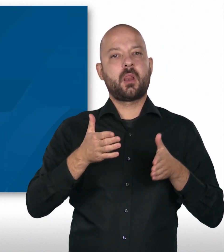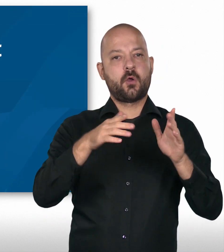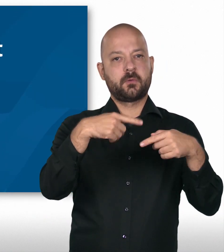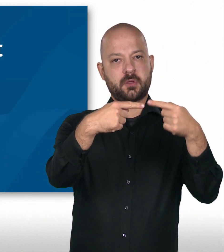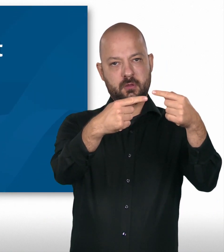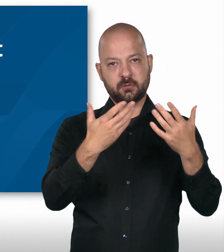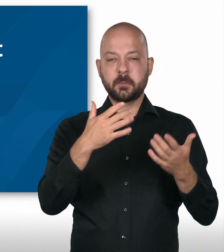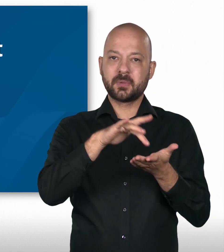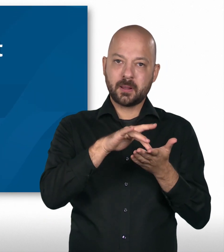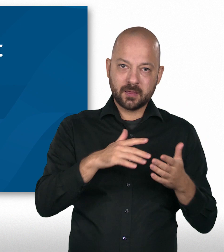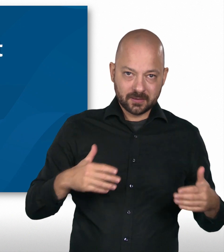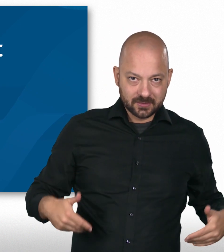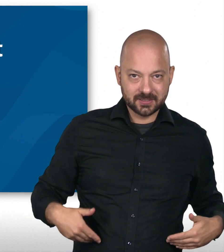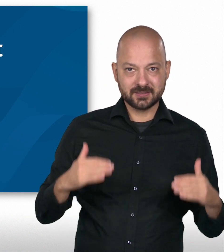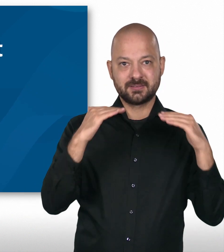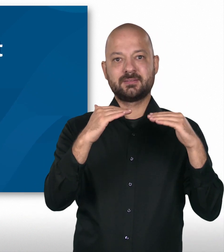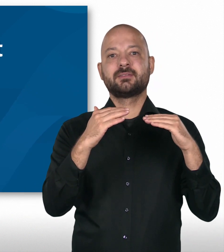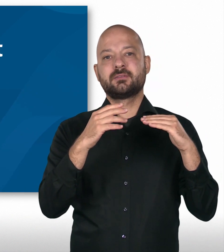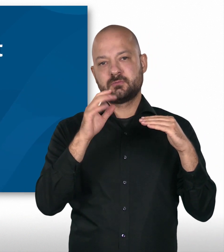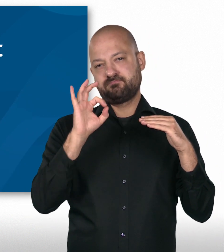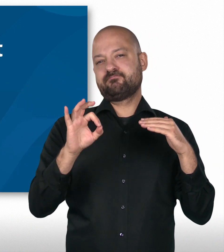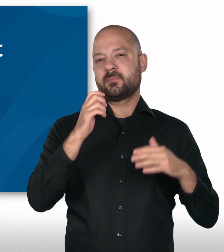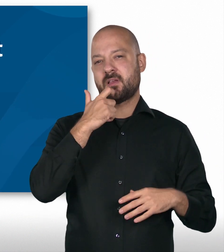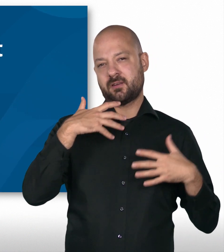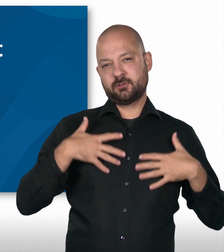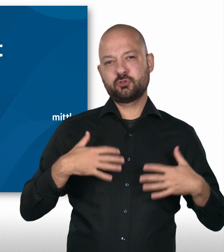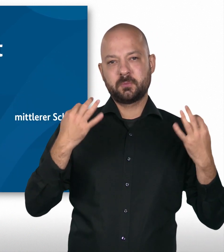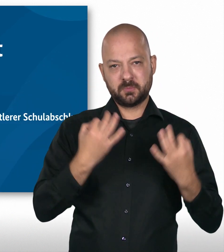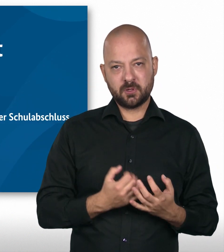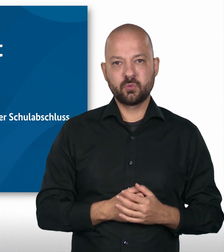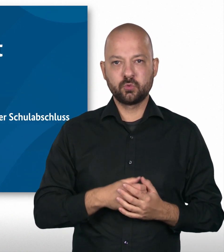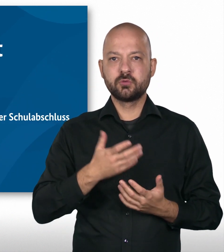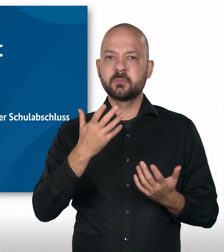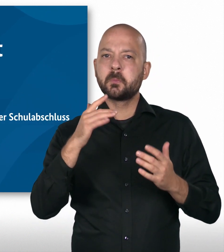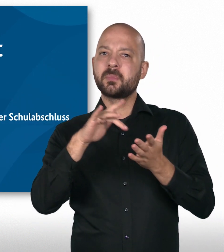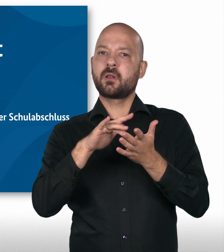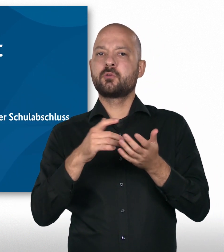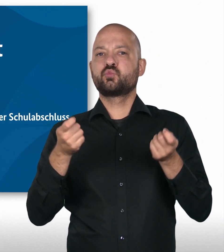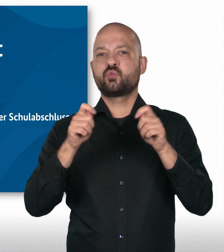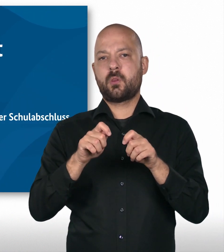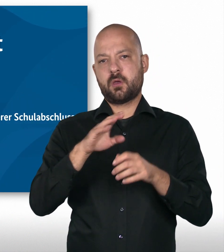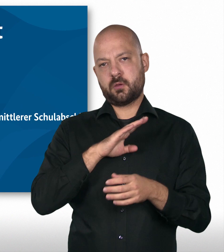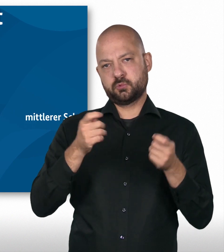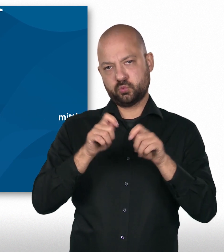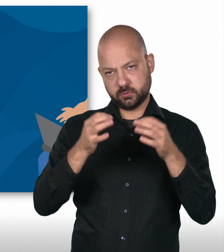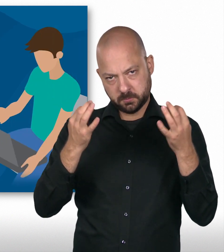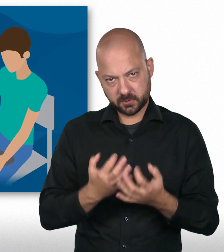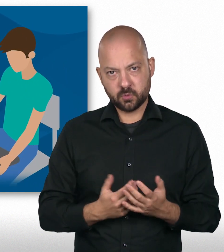Für den mittleren Dienst muss man über gute Englischkenntnisse verfügen und mindestens einen mittleren Schulabschluss nachweisen. Nach der